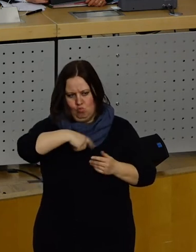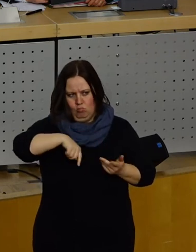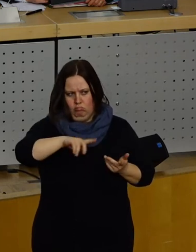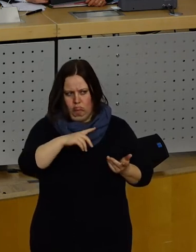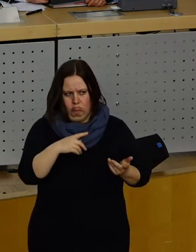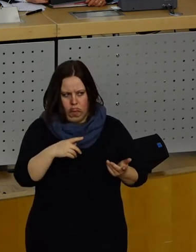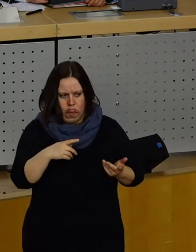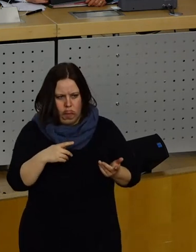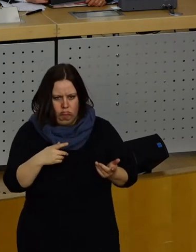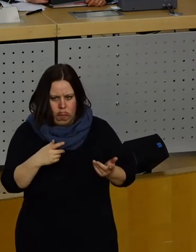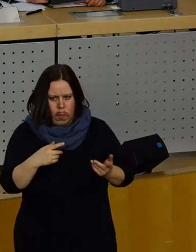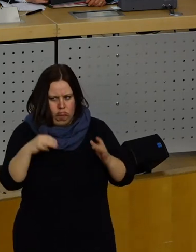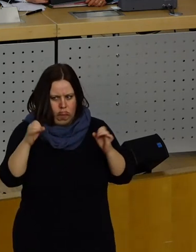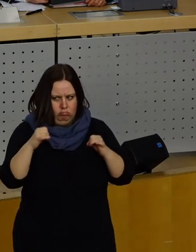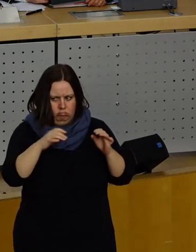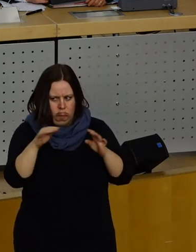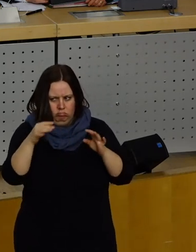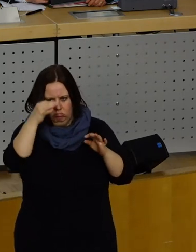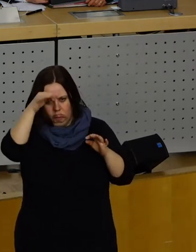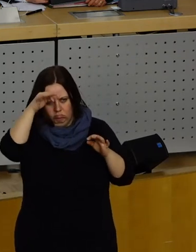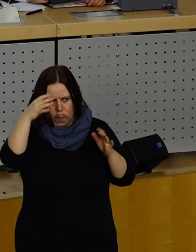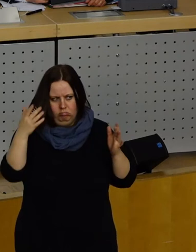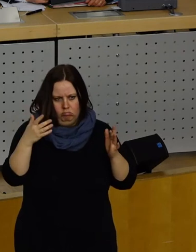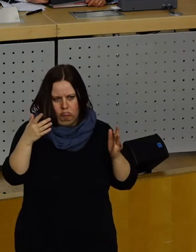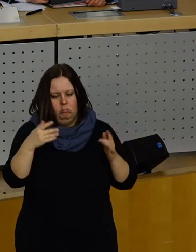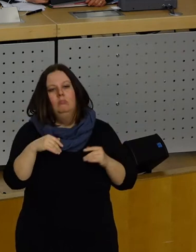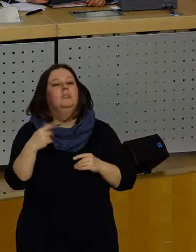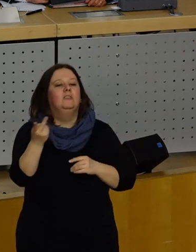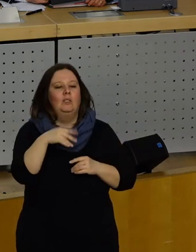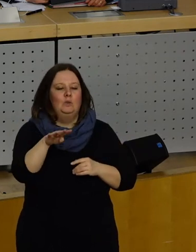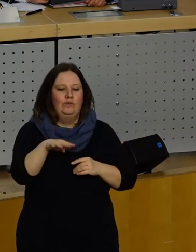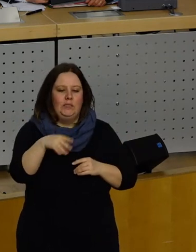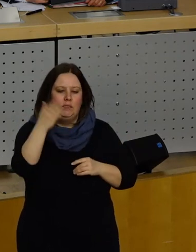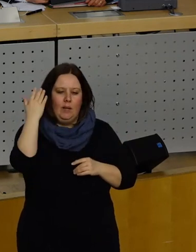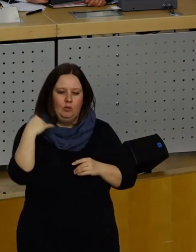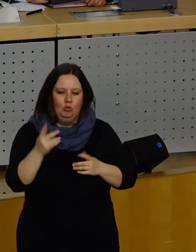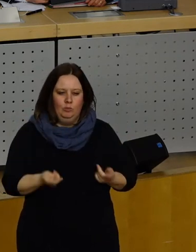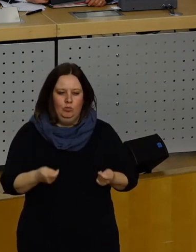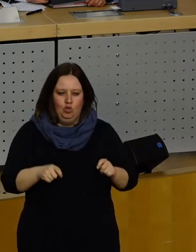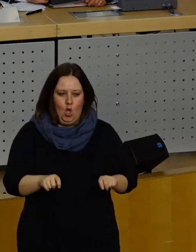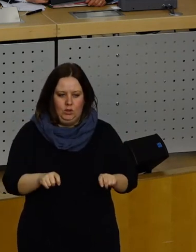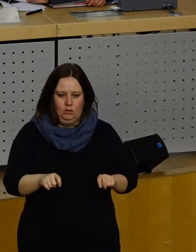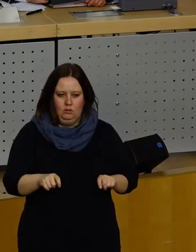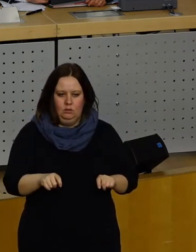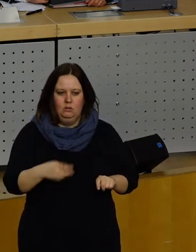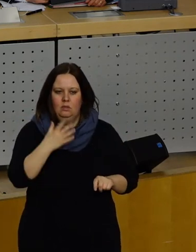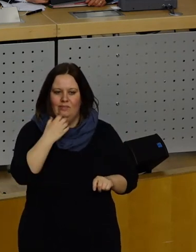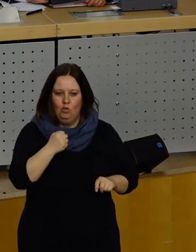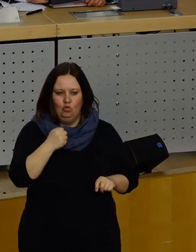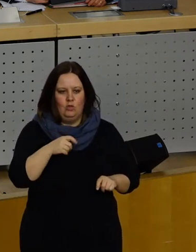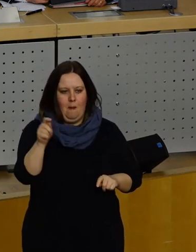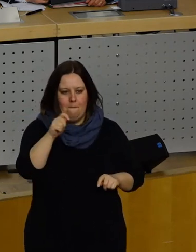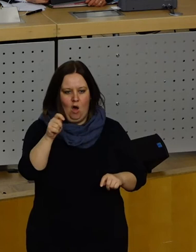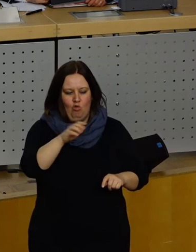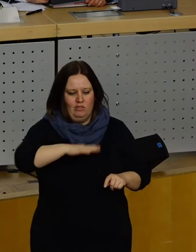breiten Konsens geben für diesen Antrag, 2014 beschlossen, den Bahnhofsvorplatz in